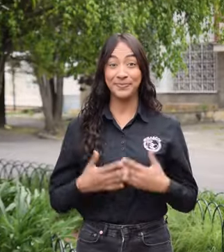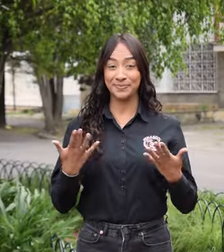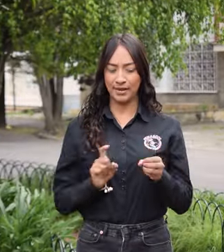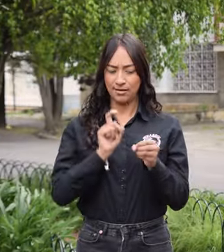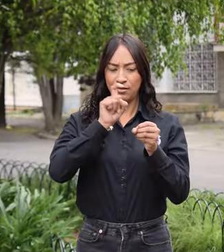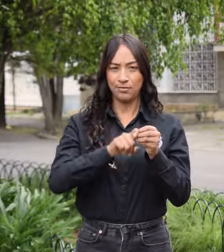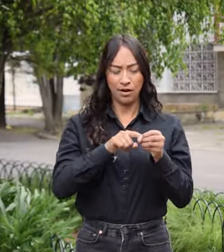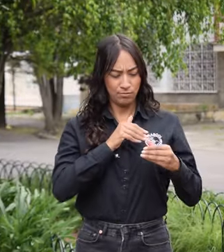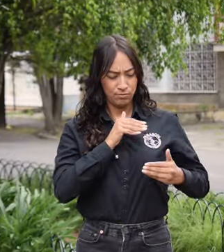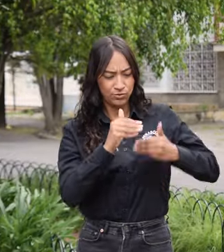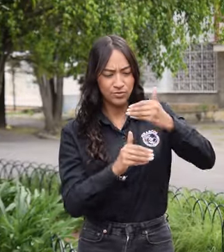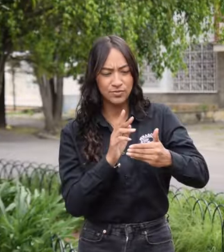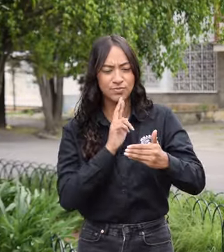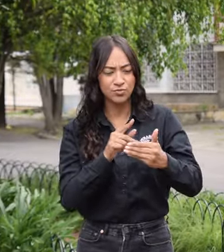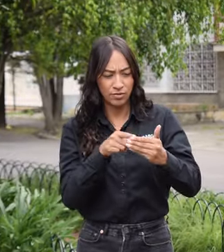¿Cómo participar de este encuentro?